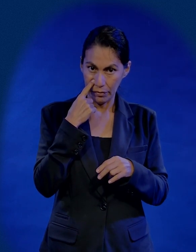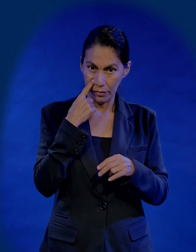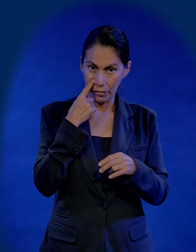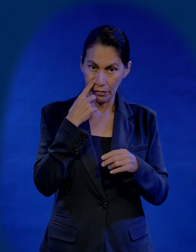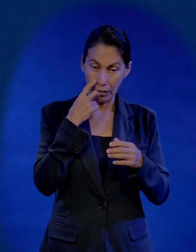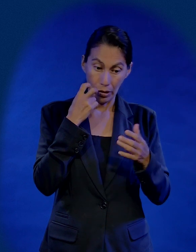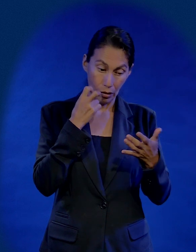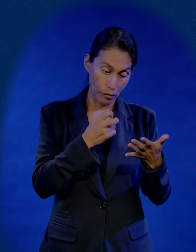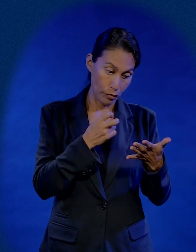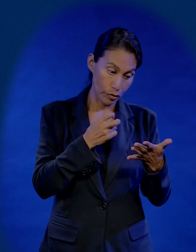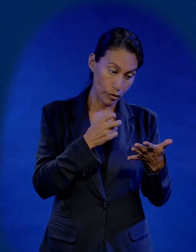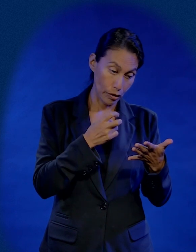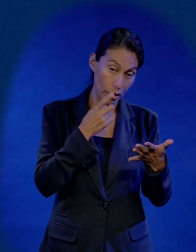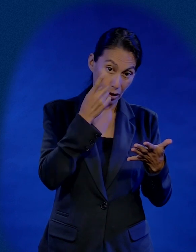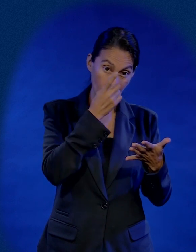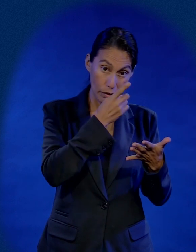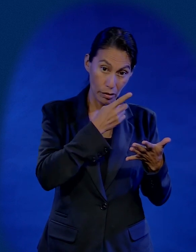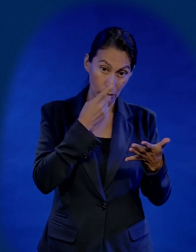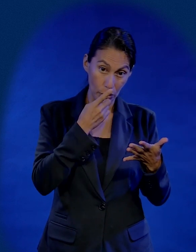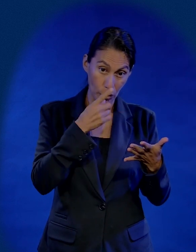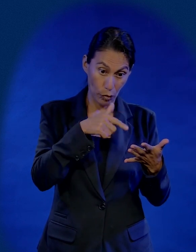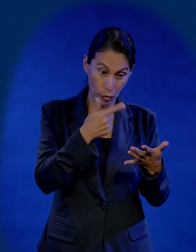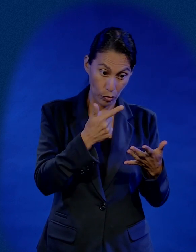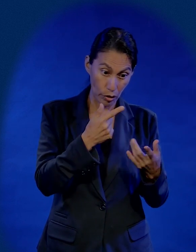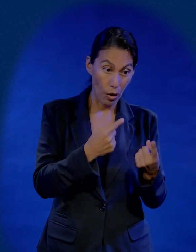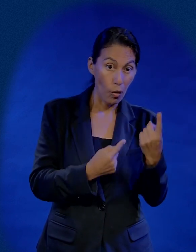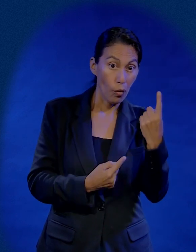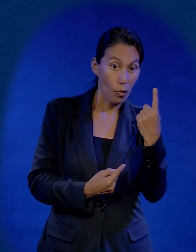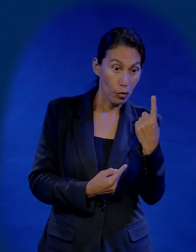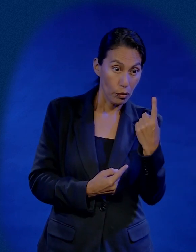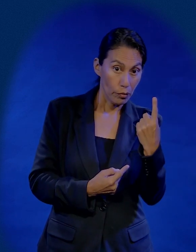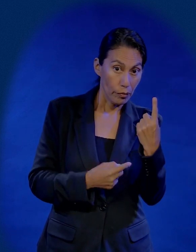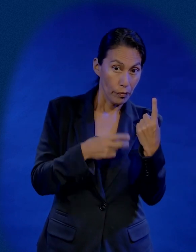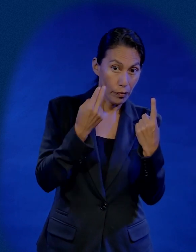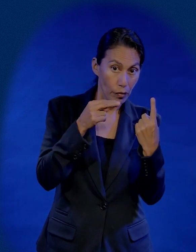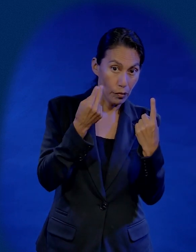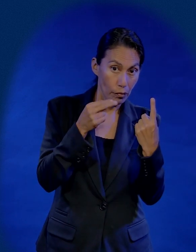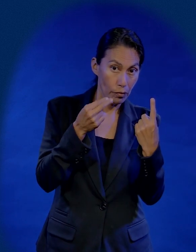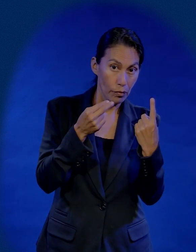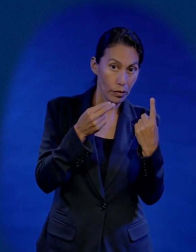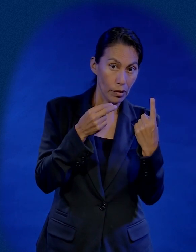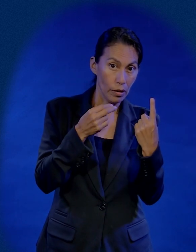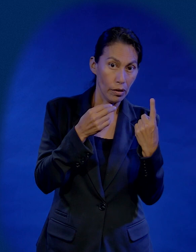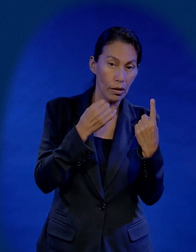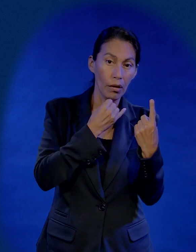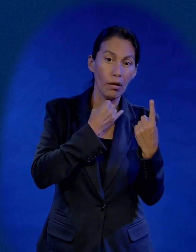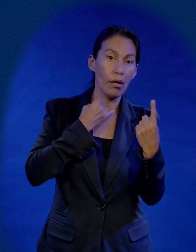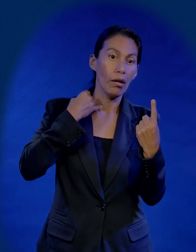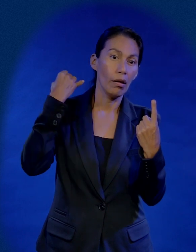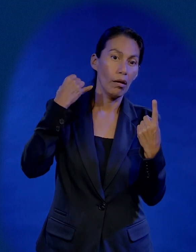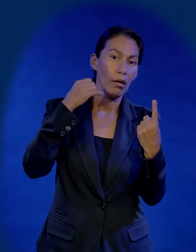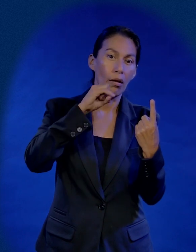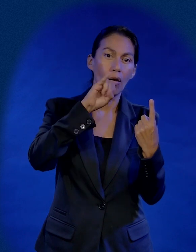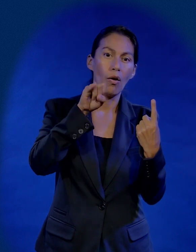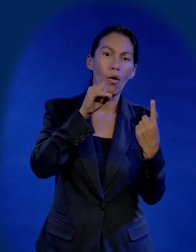Entonces, uno de los doce, que se llamaba, ¿cómo se llamaba? Judas Iscariote.